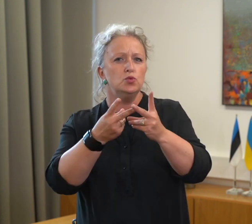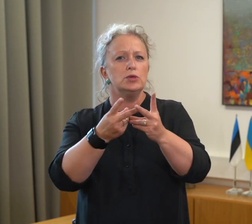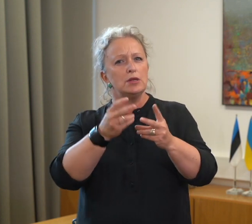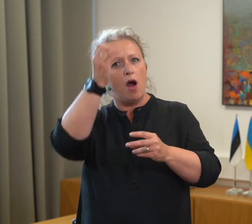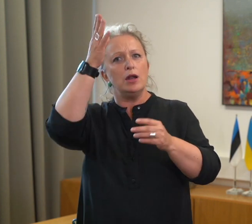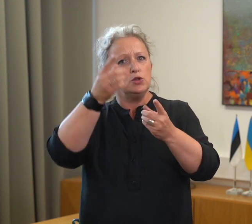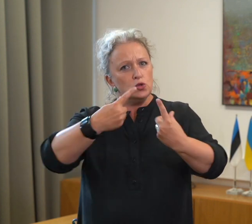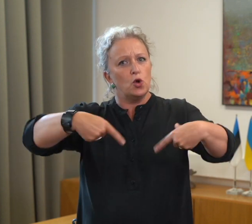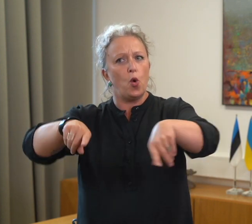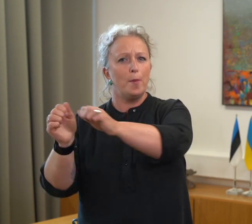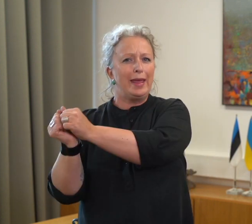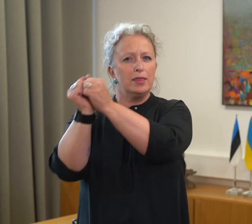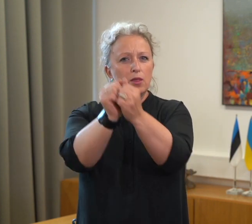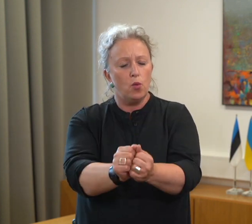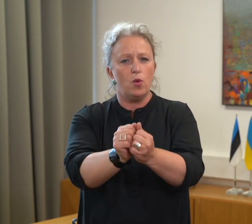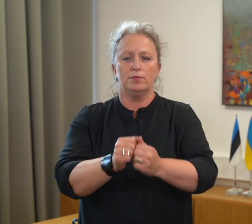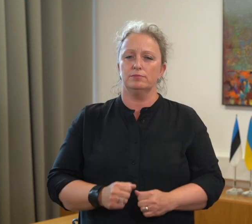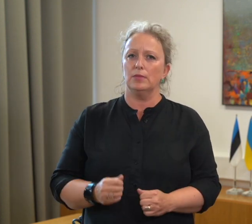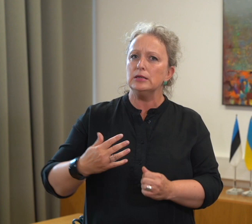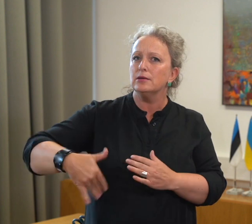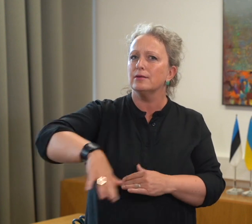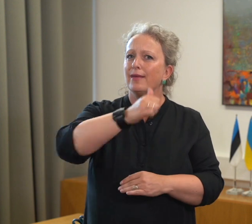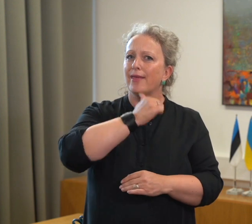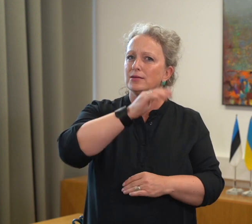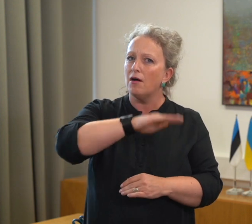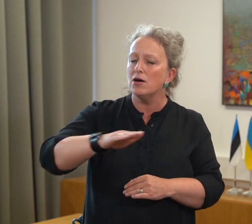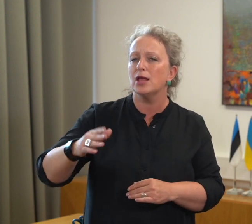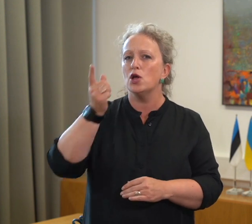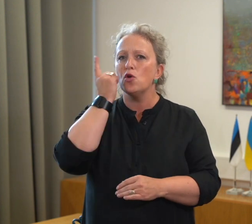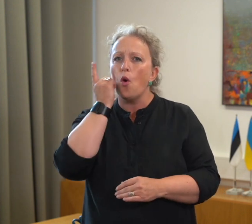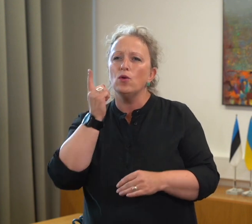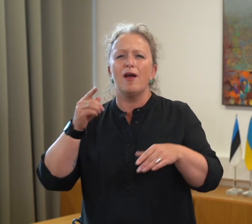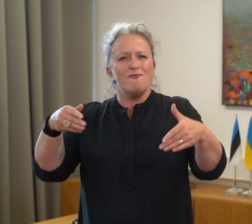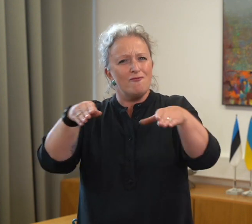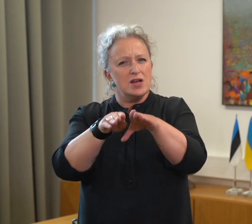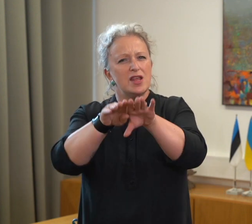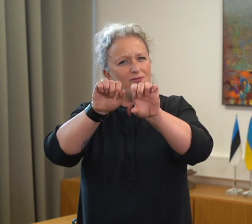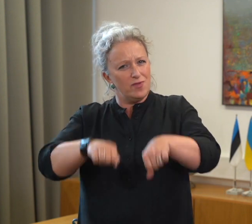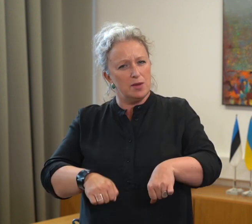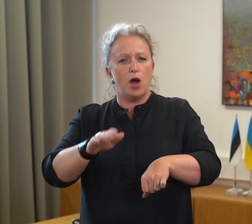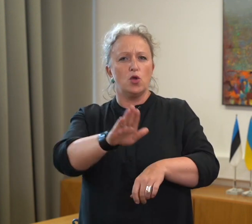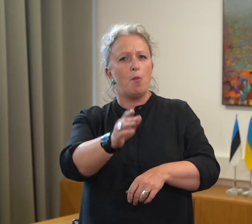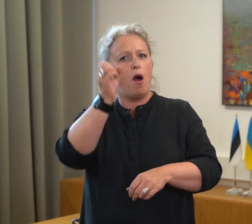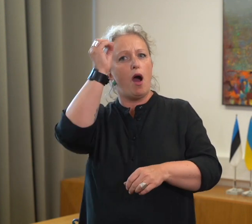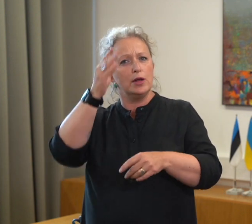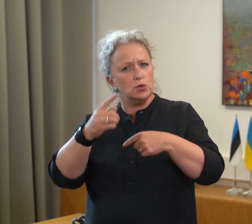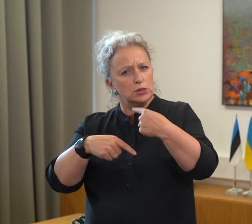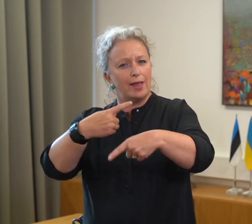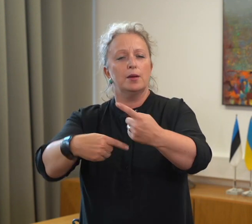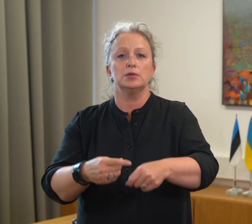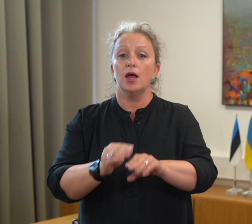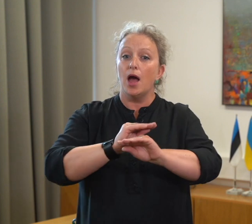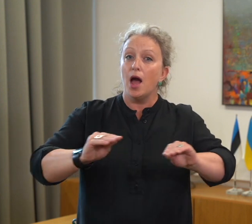Et kõigil Eesti lastel ja noortel oleks võrdsed võimalused haridustee jätkamiseks. Et õpetajatele oleks